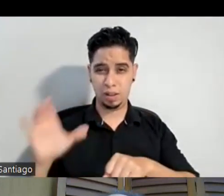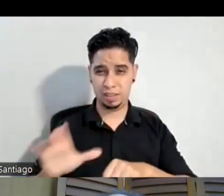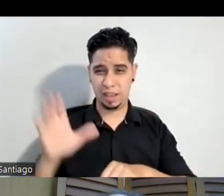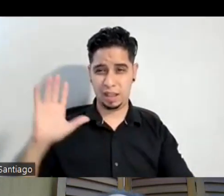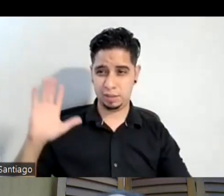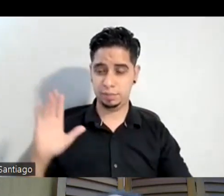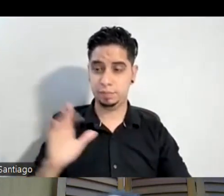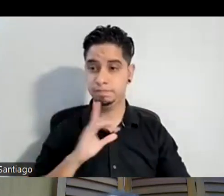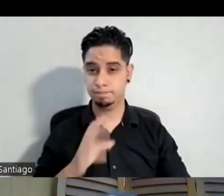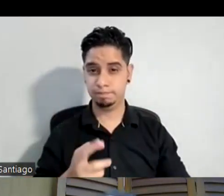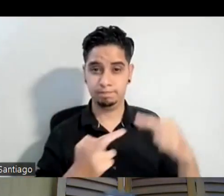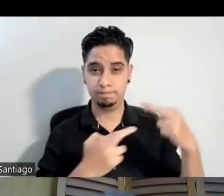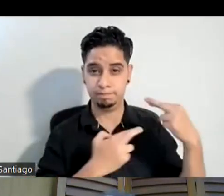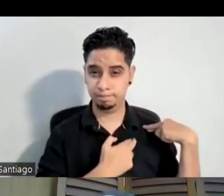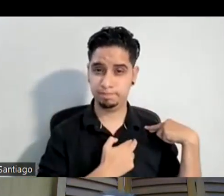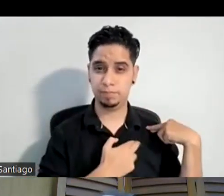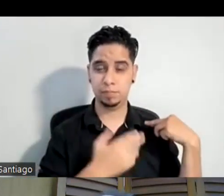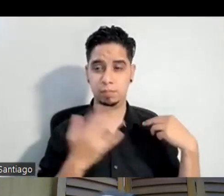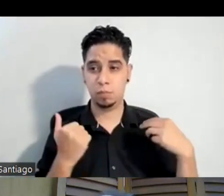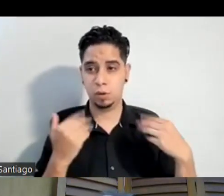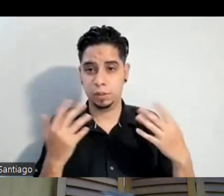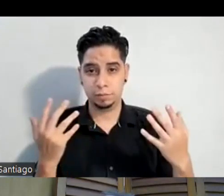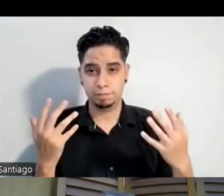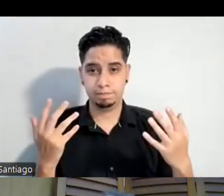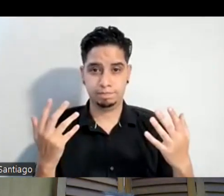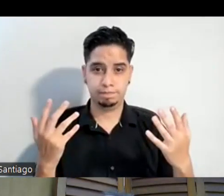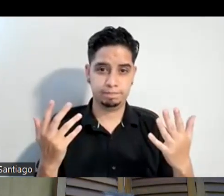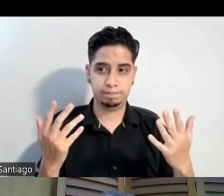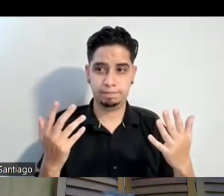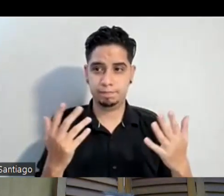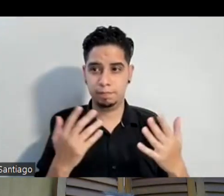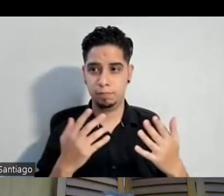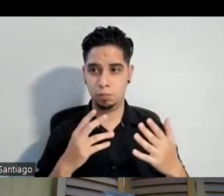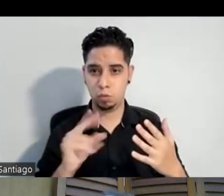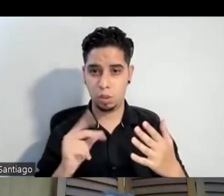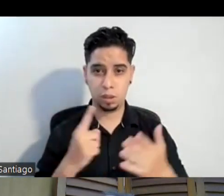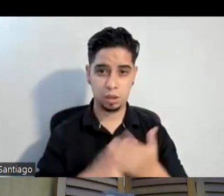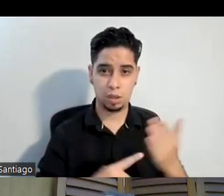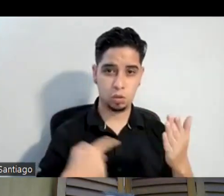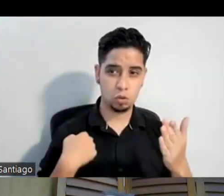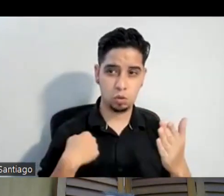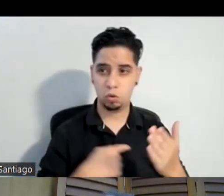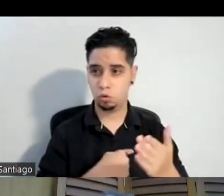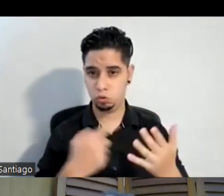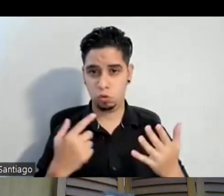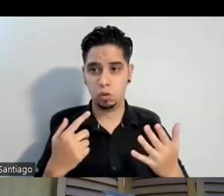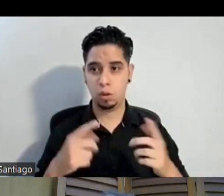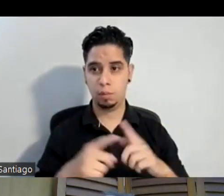responsabilidad porque obviamente no es que nosotros estemos corriendo pero somos modelos de referencia para los